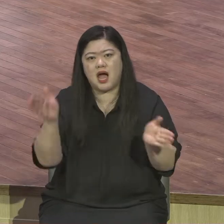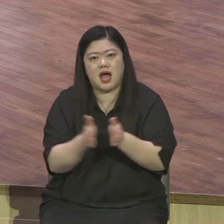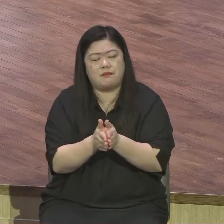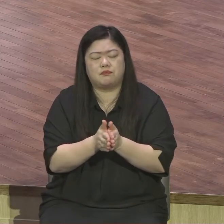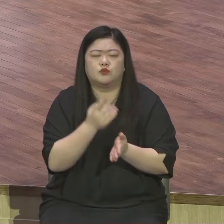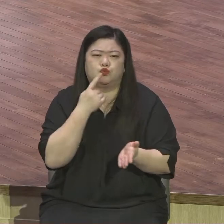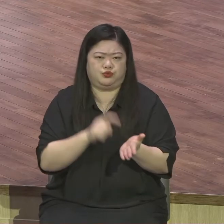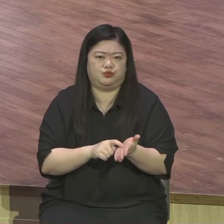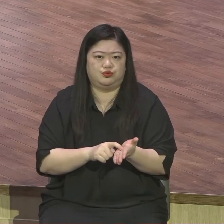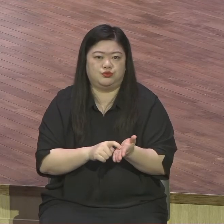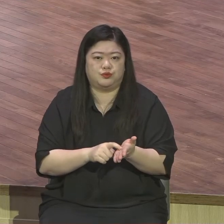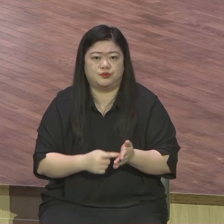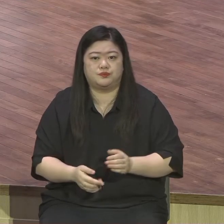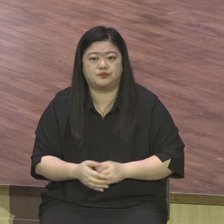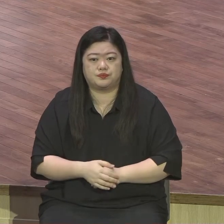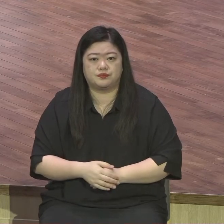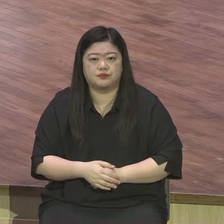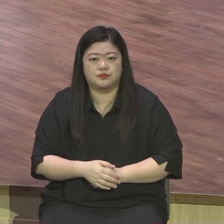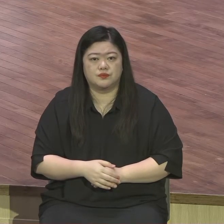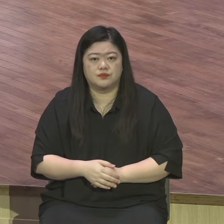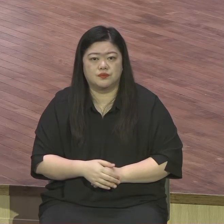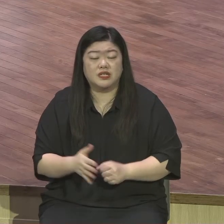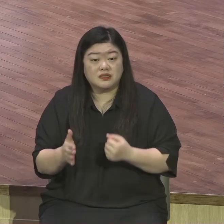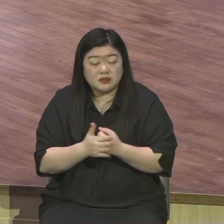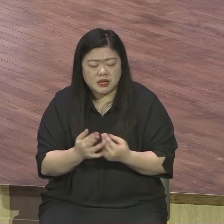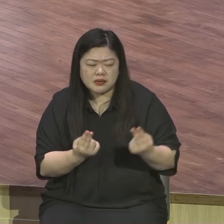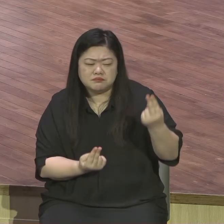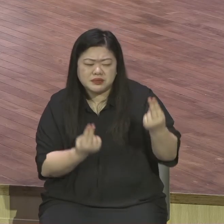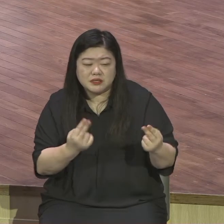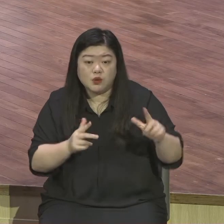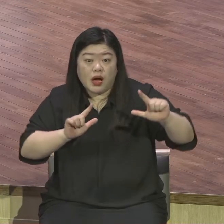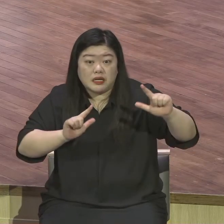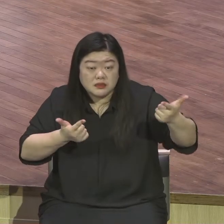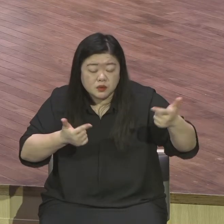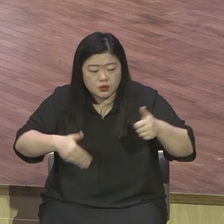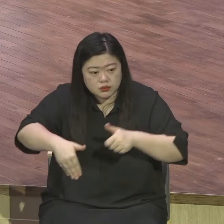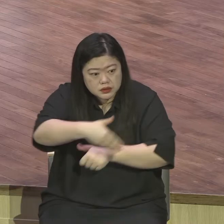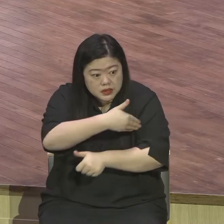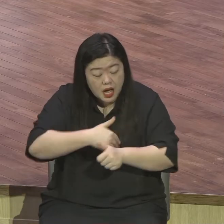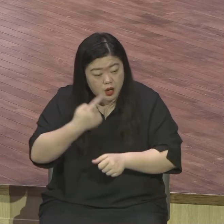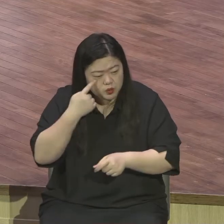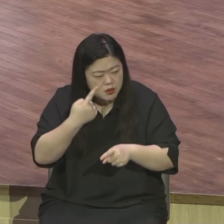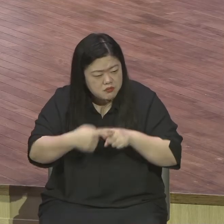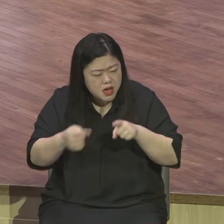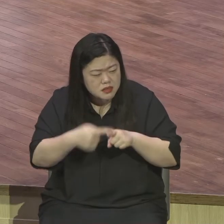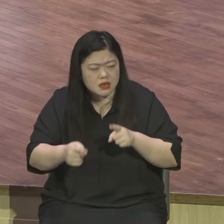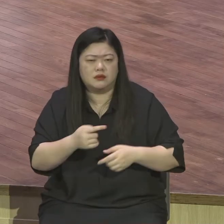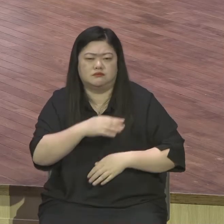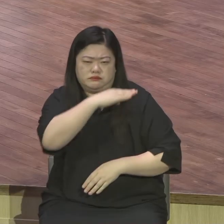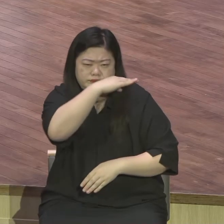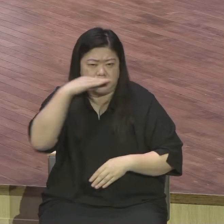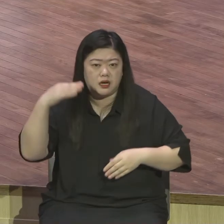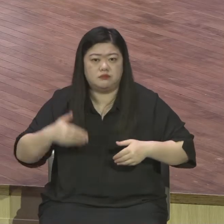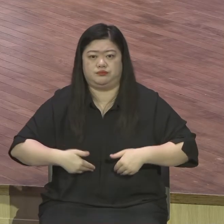요거 보는 눈이 있어야지 비교하는 순간 비교하는 사람은 특징이 있습니다